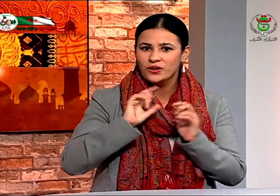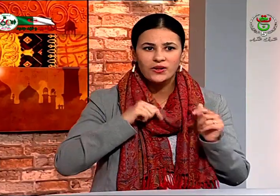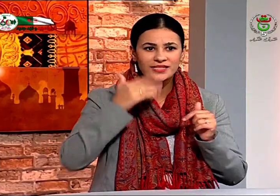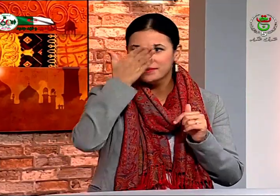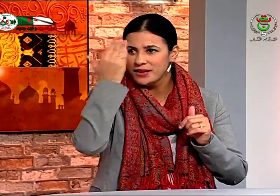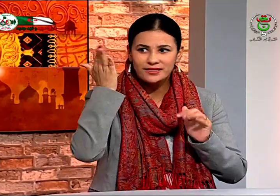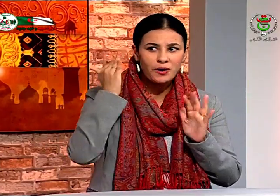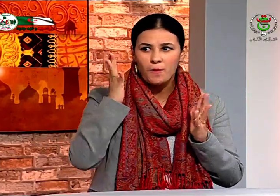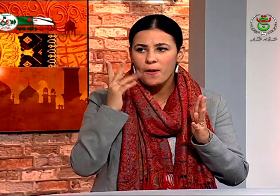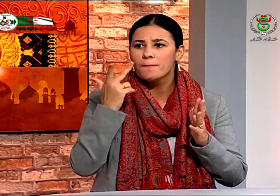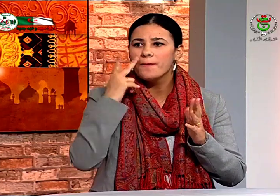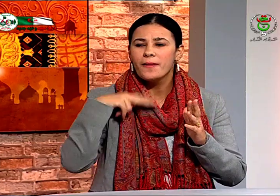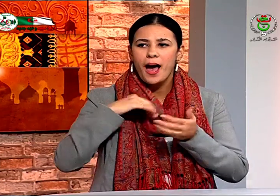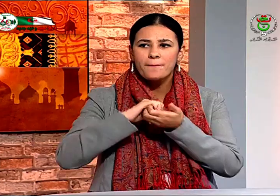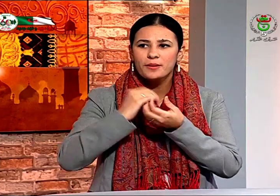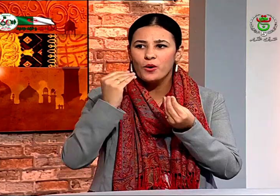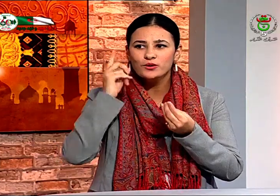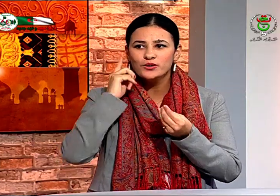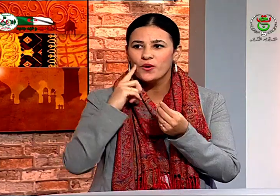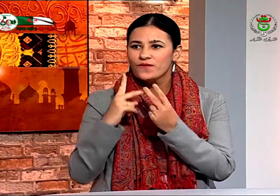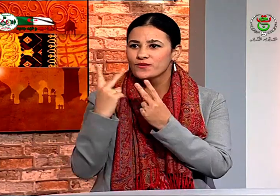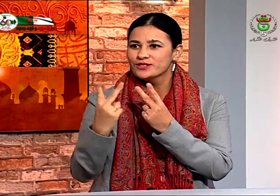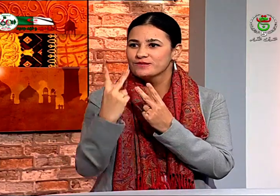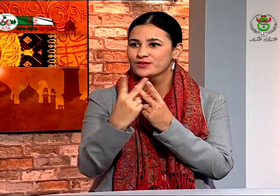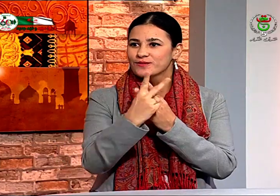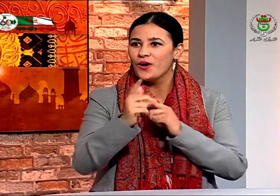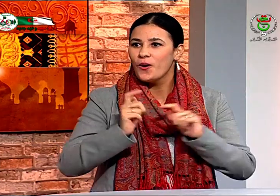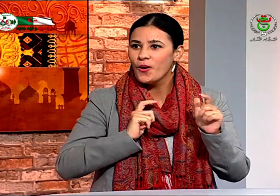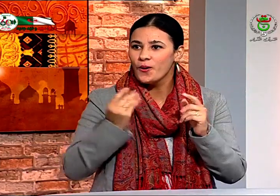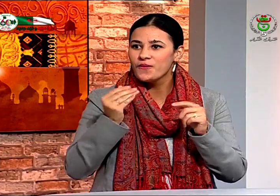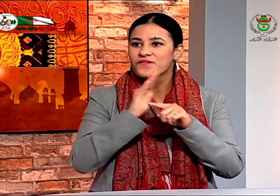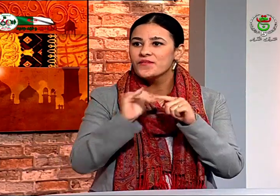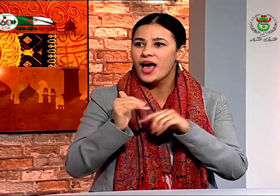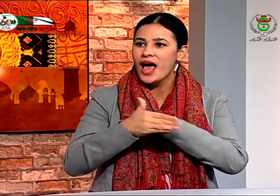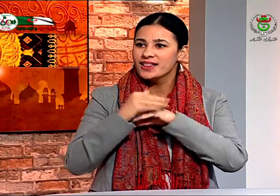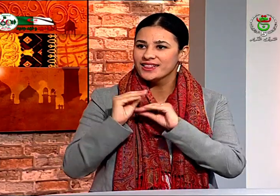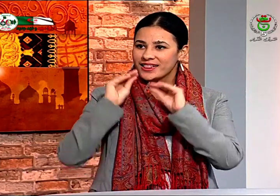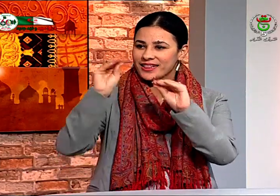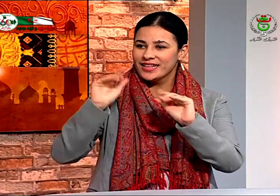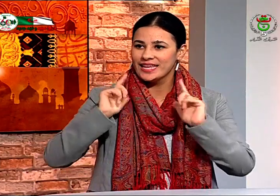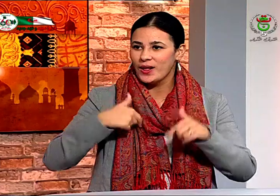لم أكن أعرف والدي لم يكن يعرفوا أين يعني